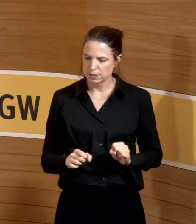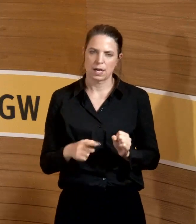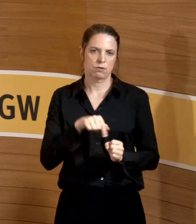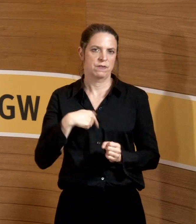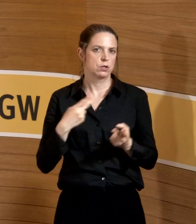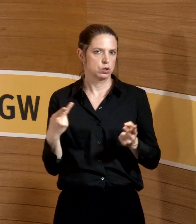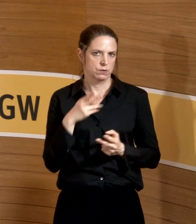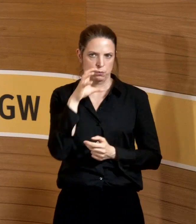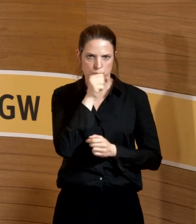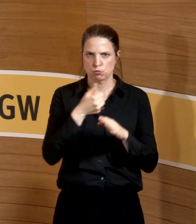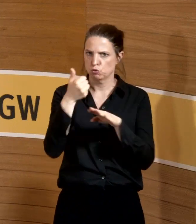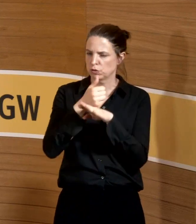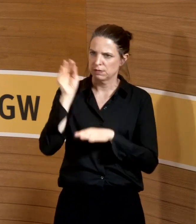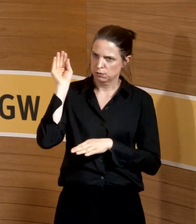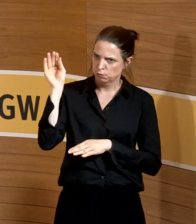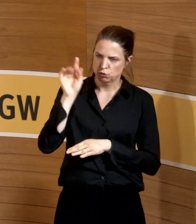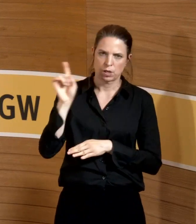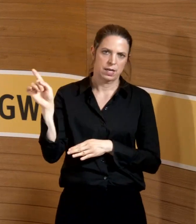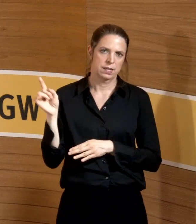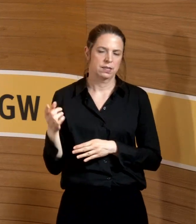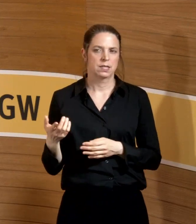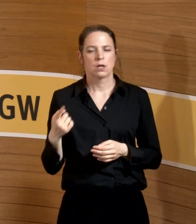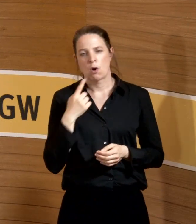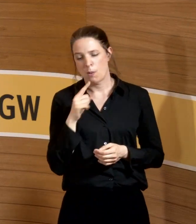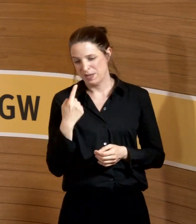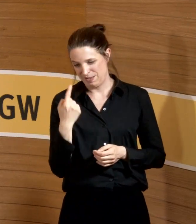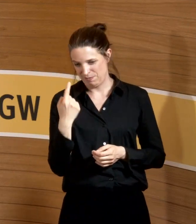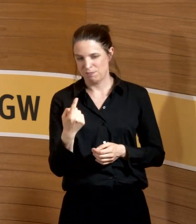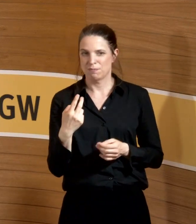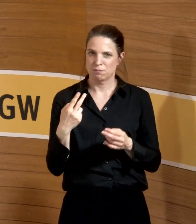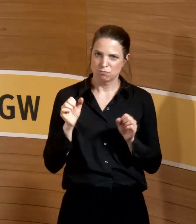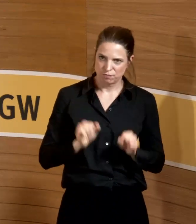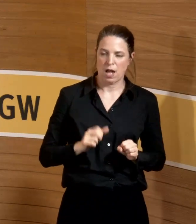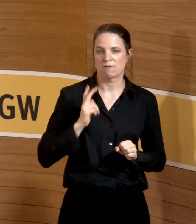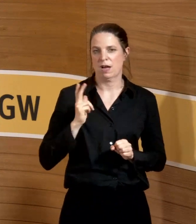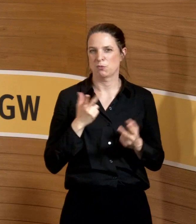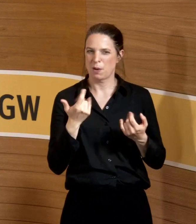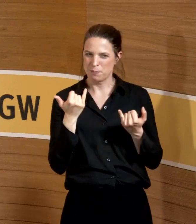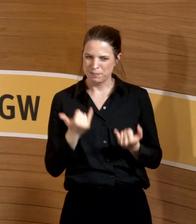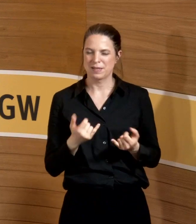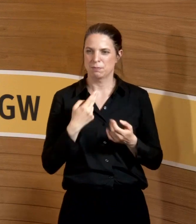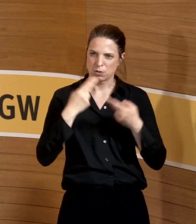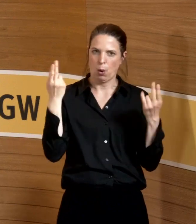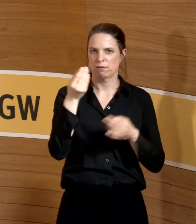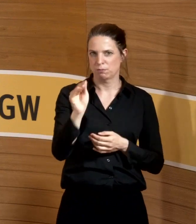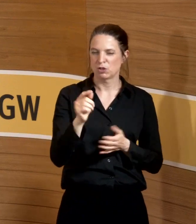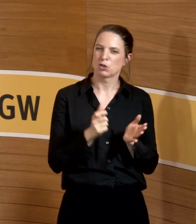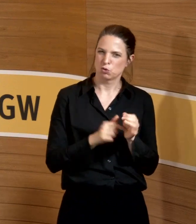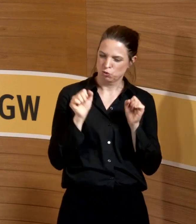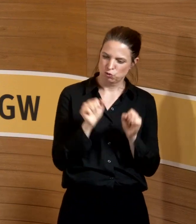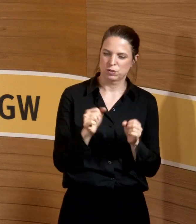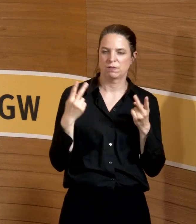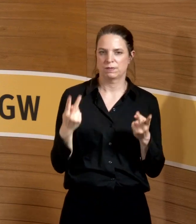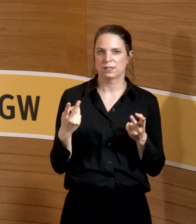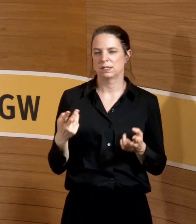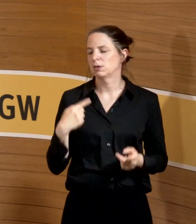Situation, kannst du noch abwarten oder sag es besser gleich, damit du geschützt wirst. Dass jeder zu jedem Zeitpunkt natürlich zu